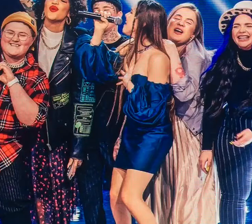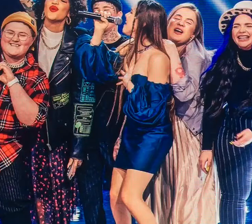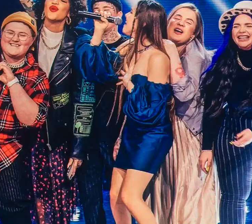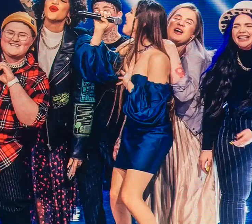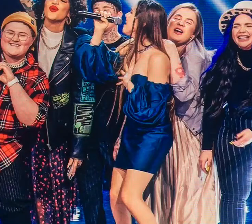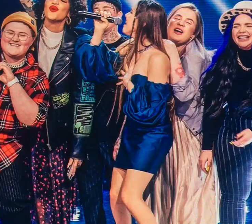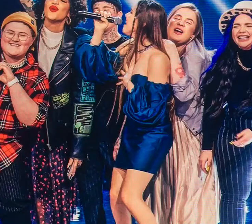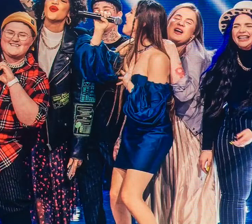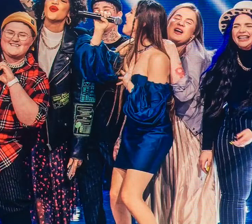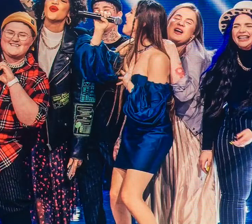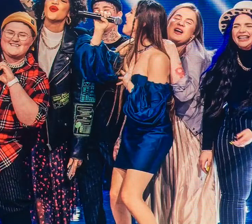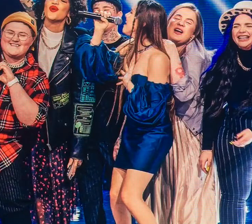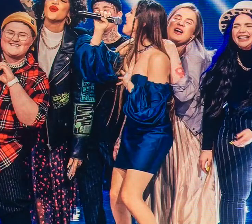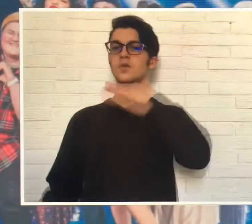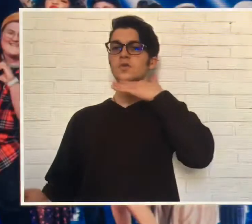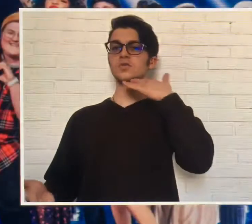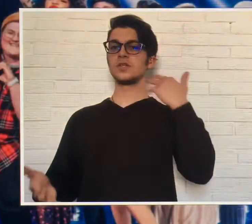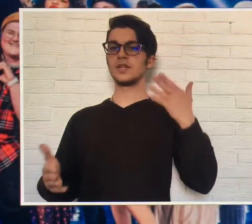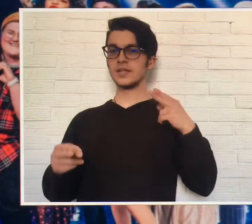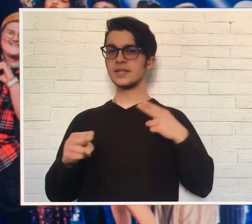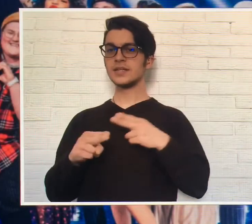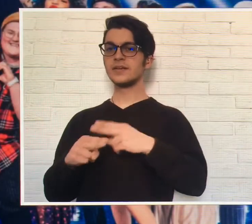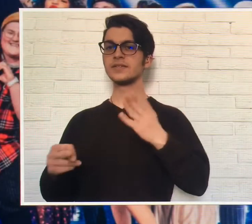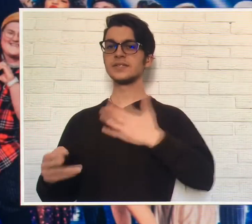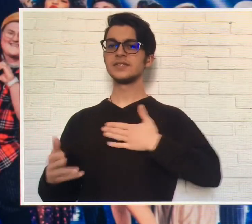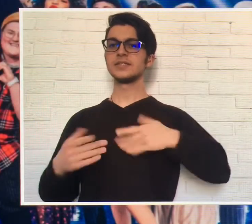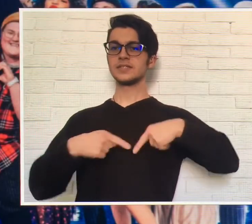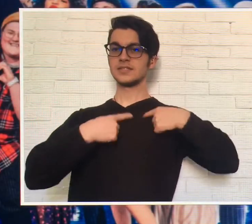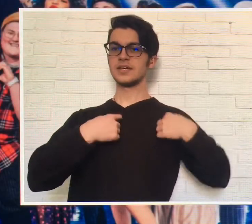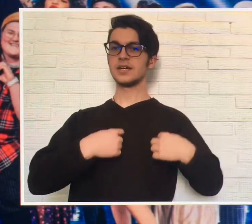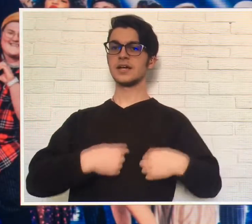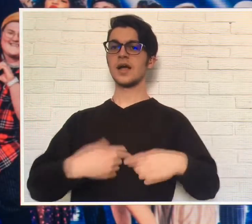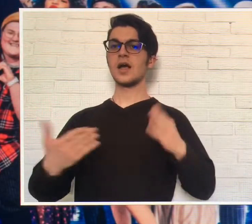Куча ножей